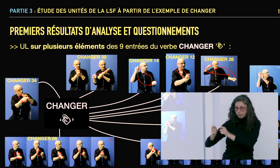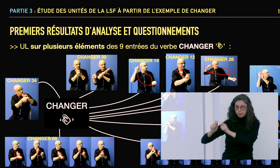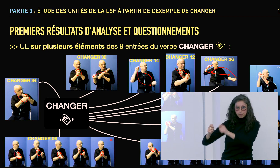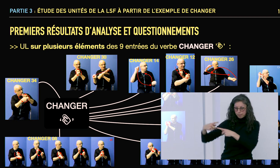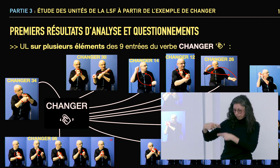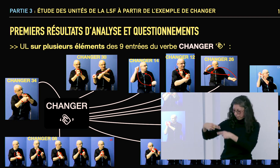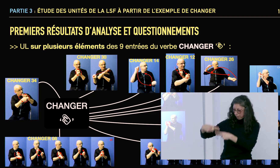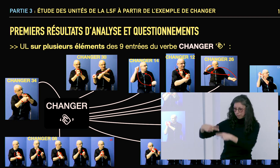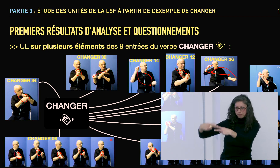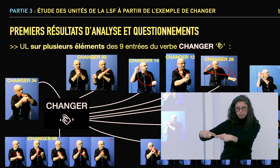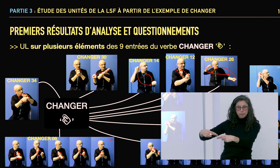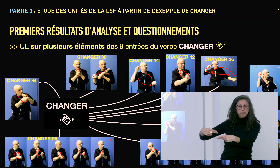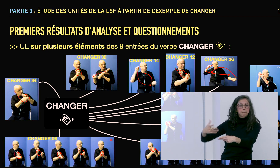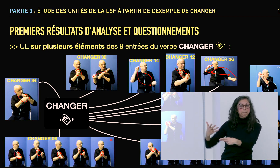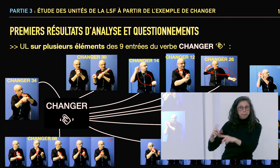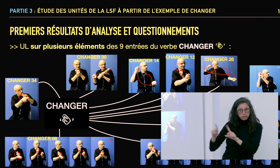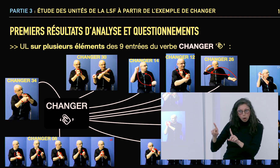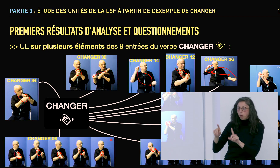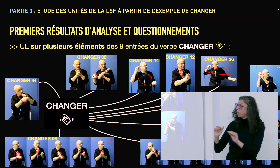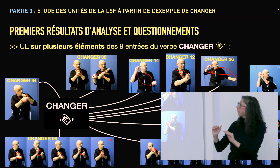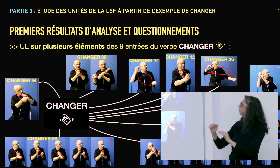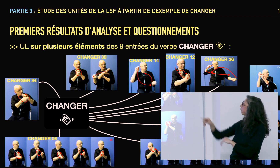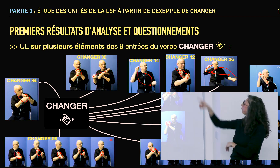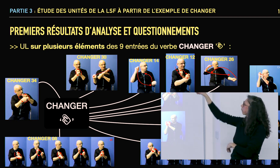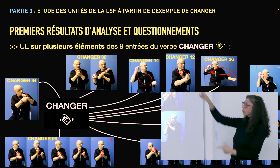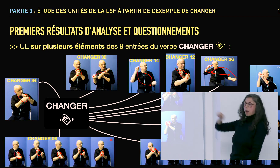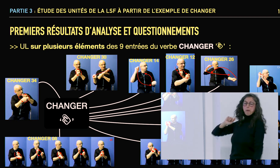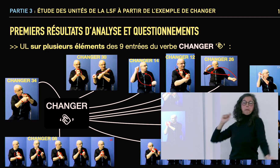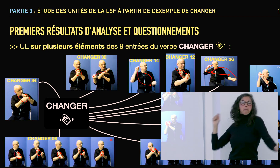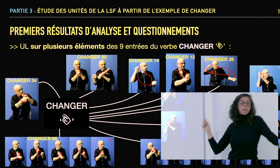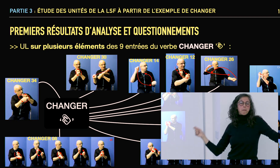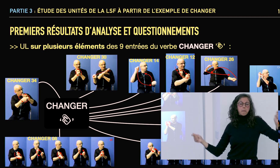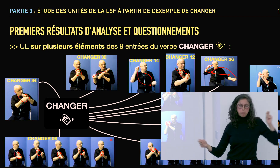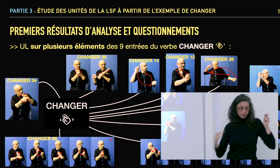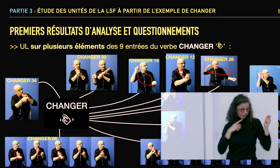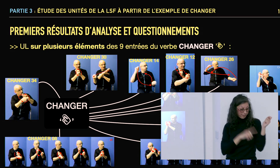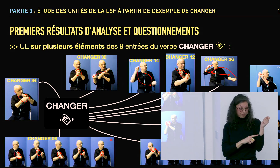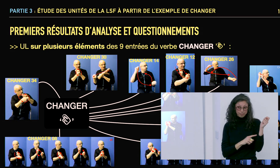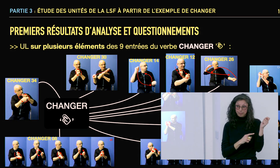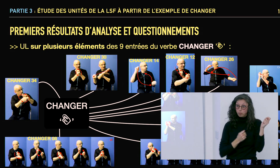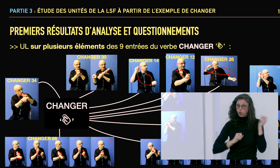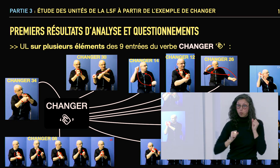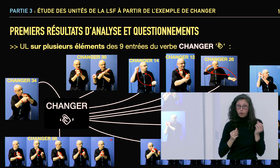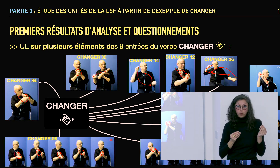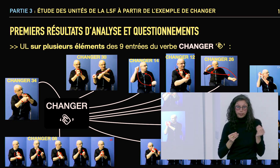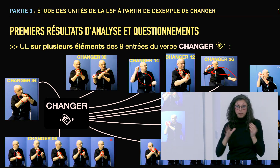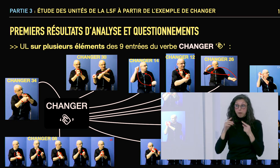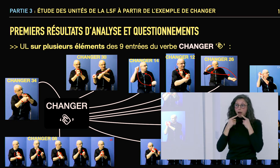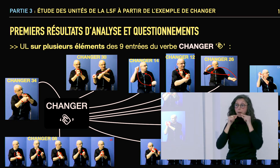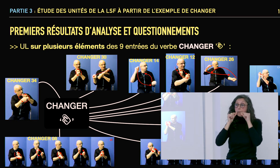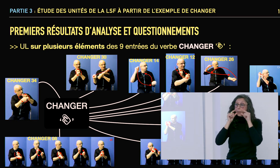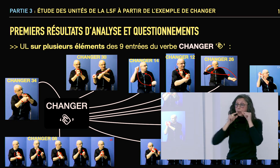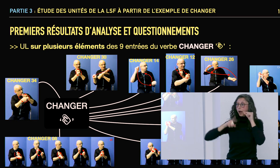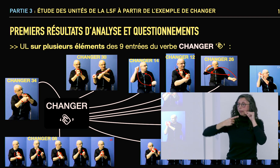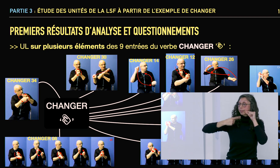modification de la distance entre les mains, des changements d'étapes suivant la ligne du temps avant arrière, des changements aussi